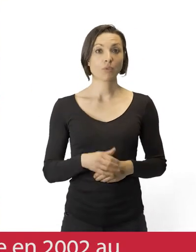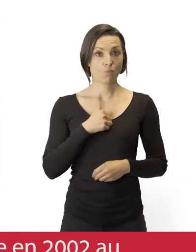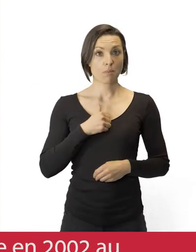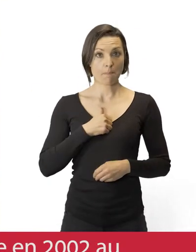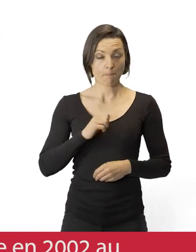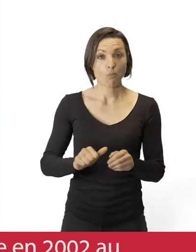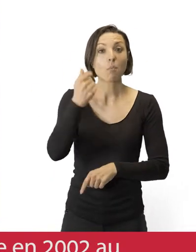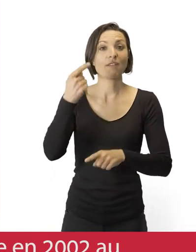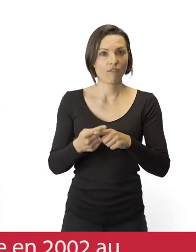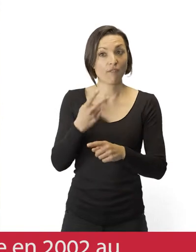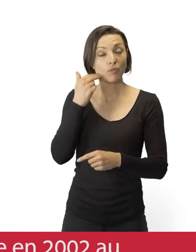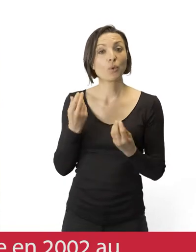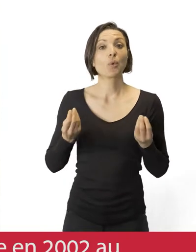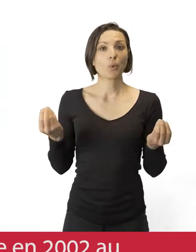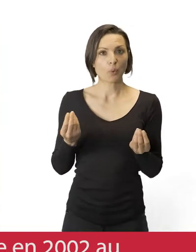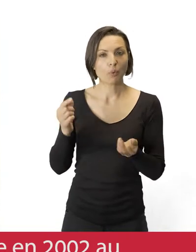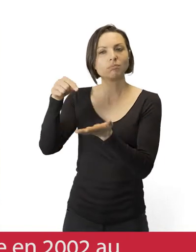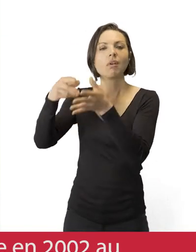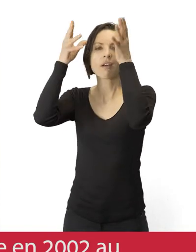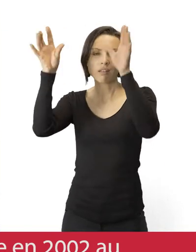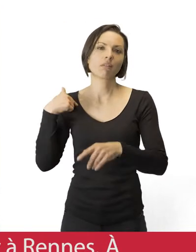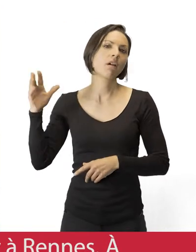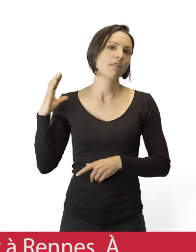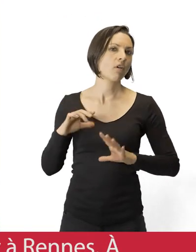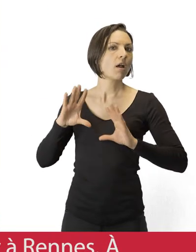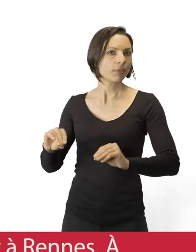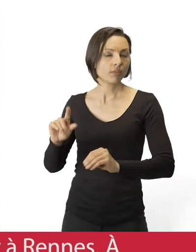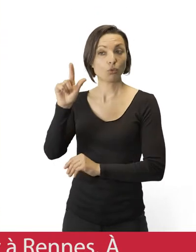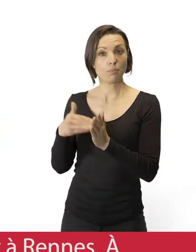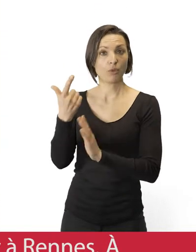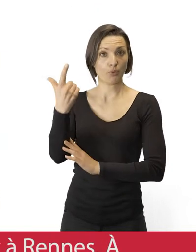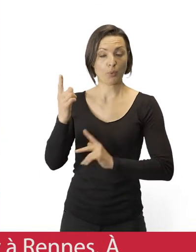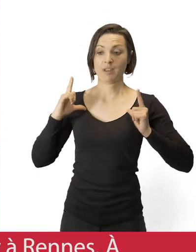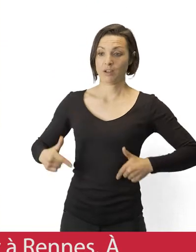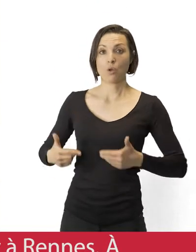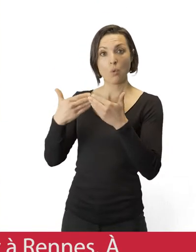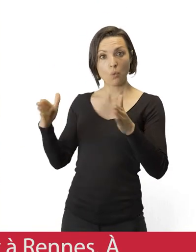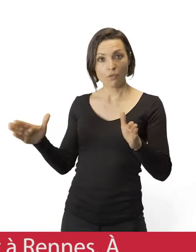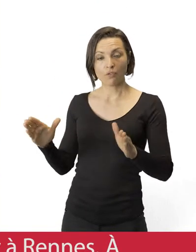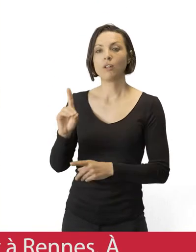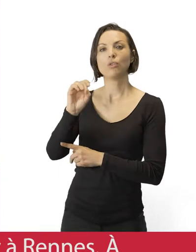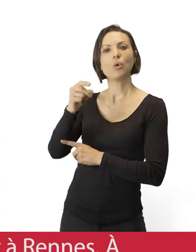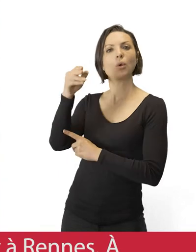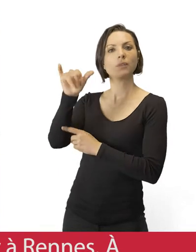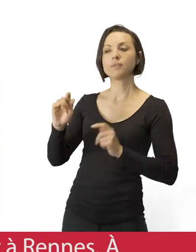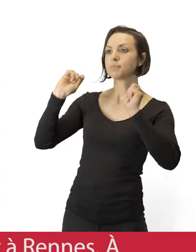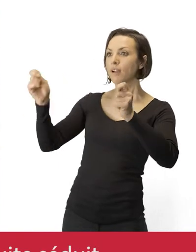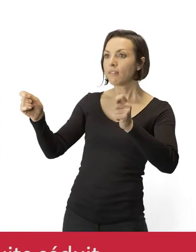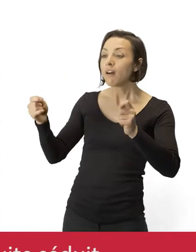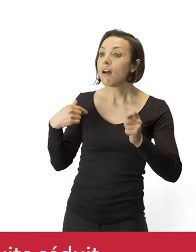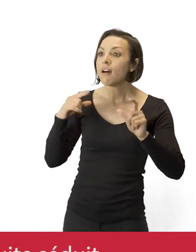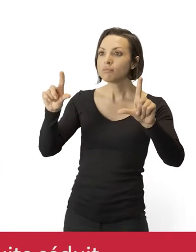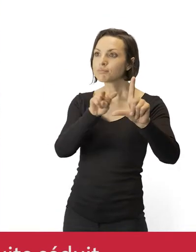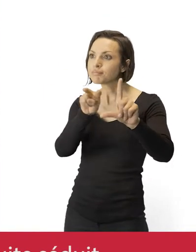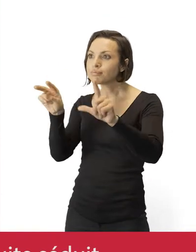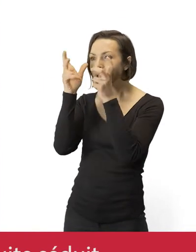découvert cet artiste en 2002 au moment de l'ouverture de l'école Sonia Delaunay à Rennes. A l'époque, j'habitais cette ville